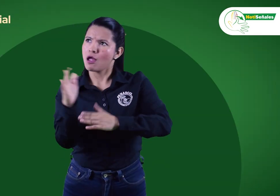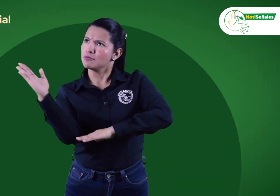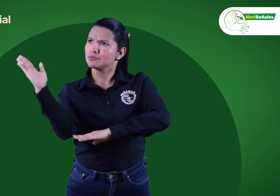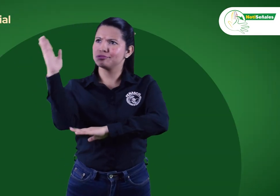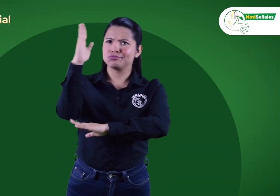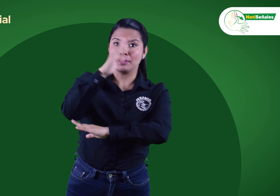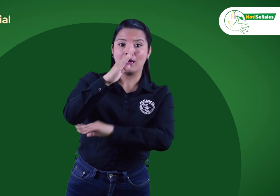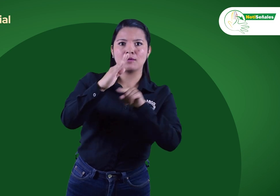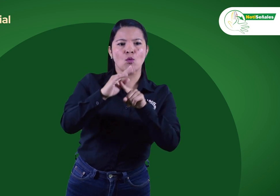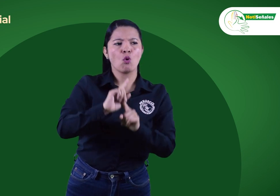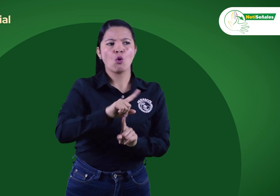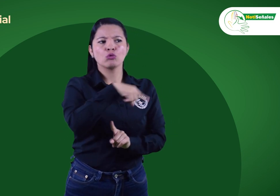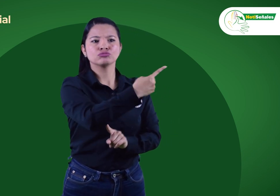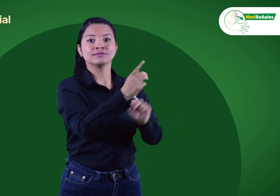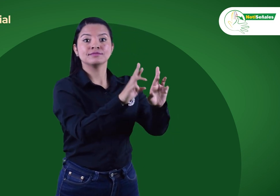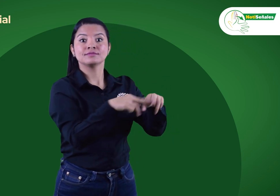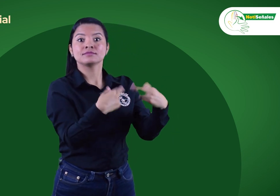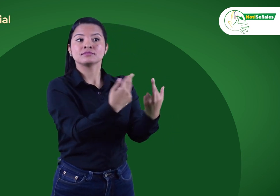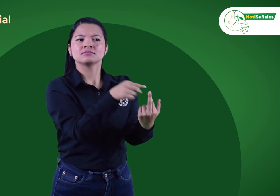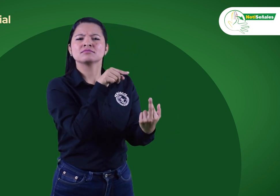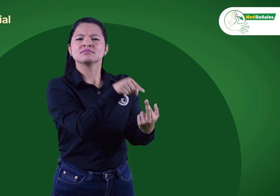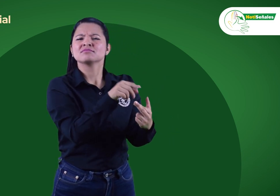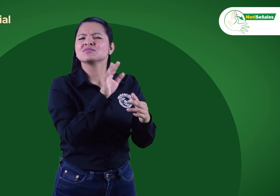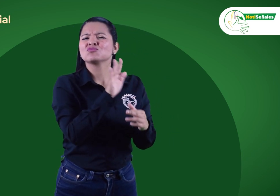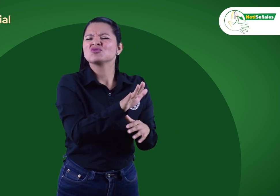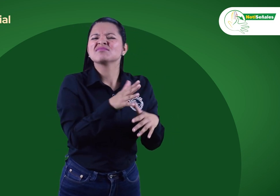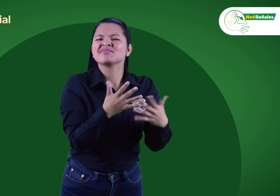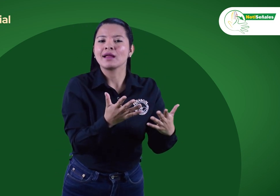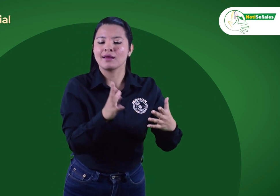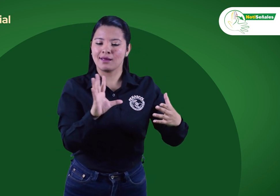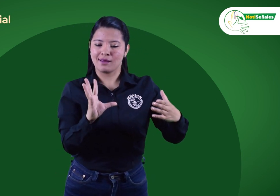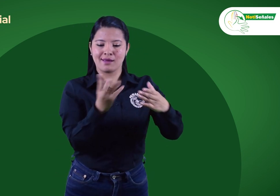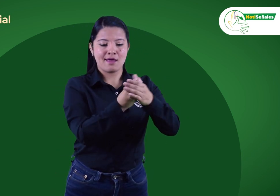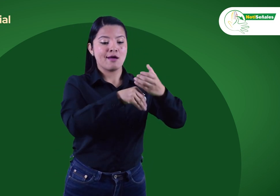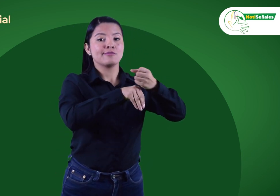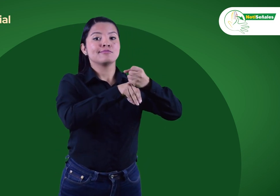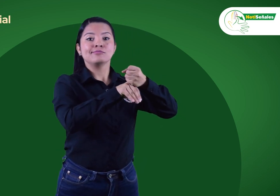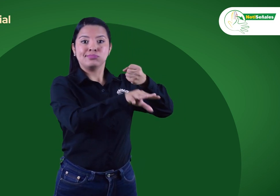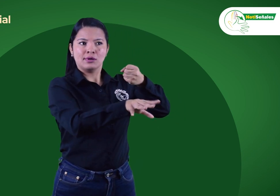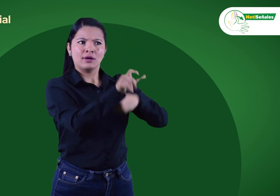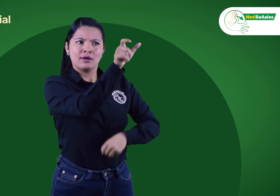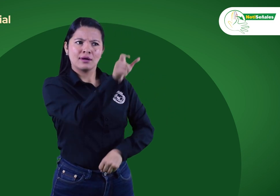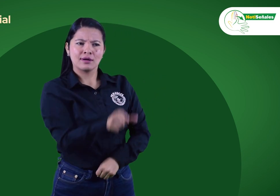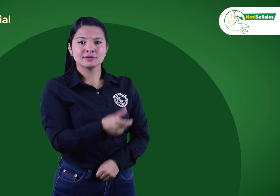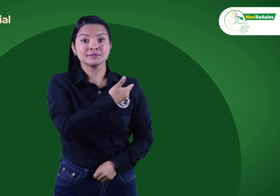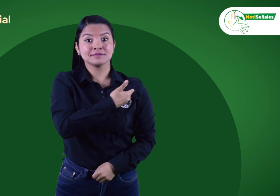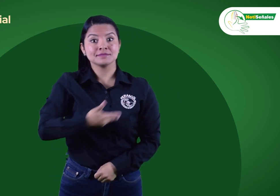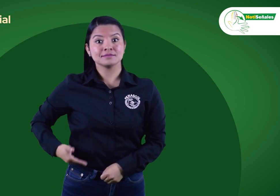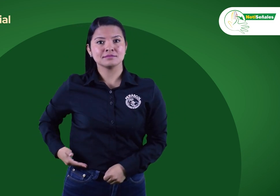En otro espacio, el mismo día, tuvimos una reunión con Eduard González, presidente de Inclusred.